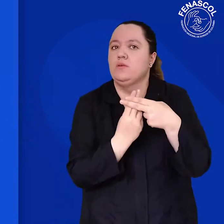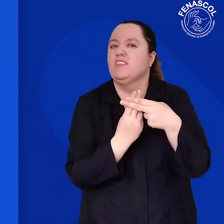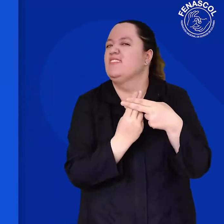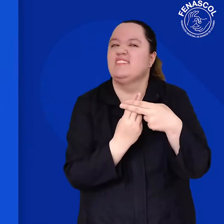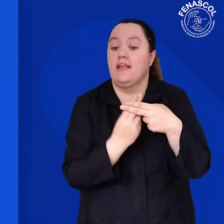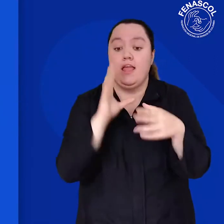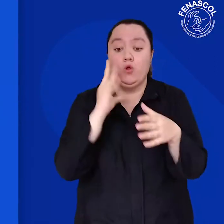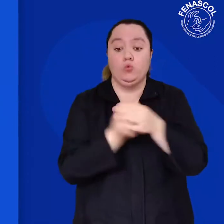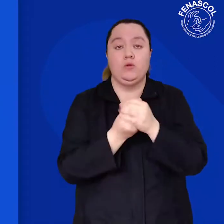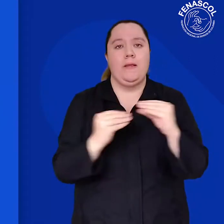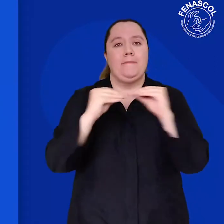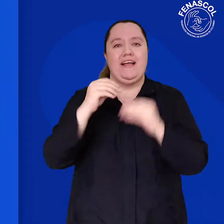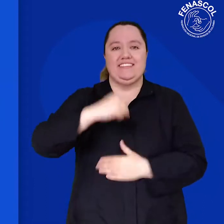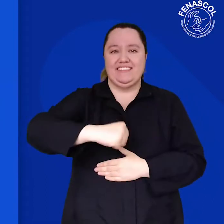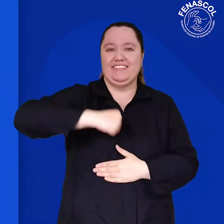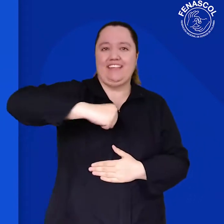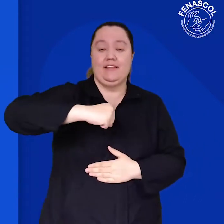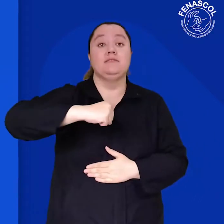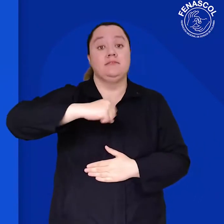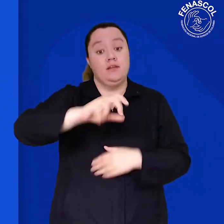y numeral LSC 25 Años.